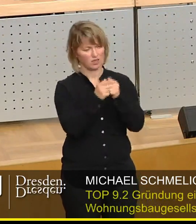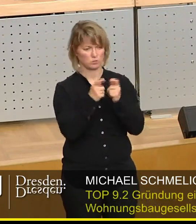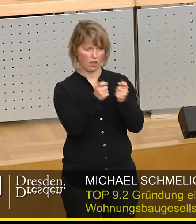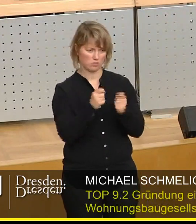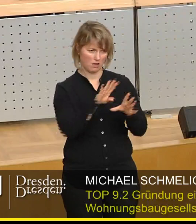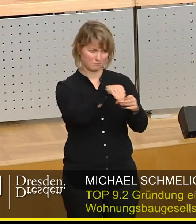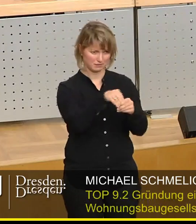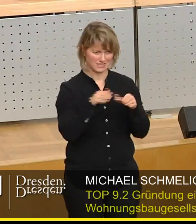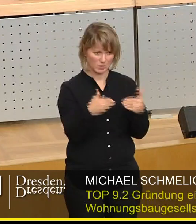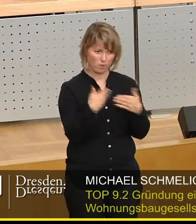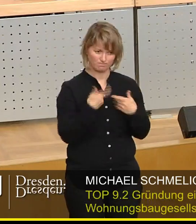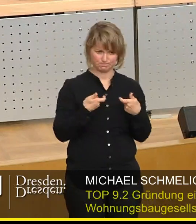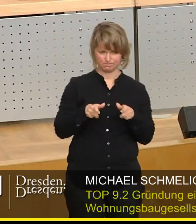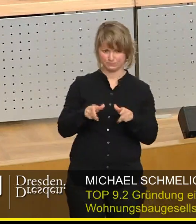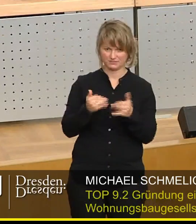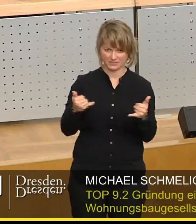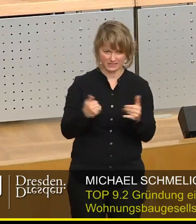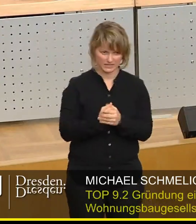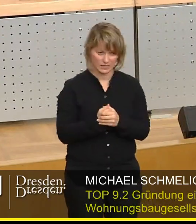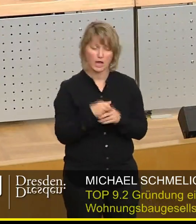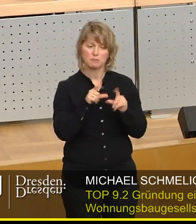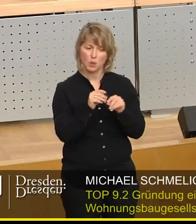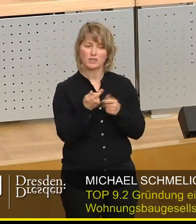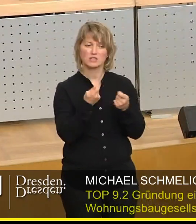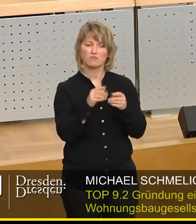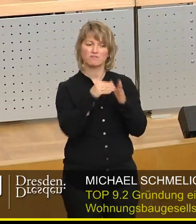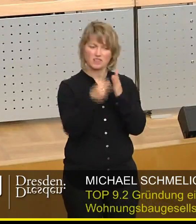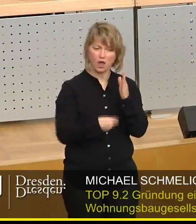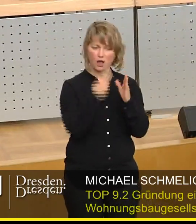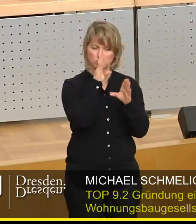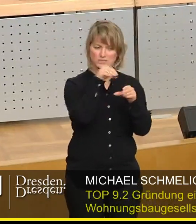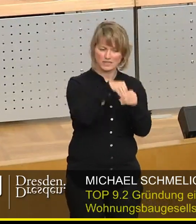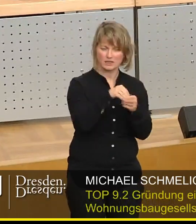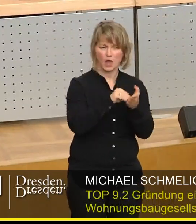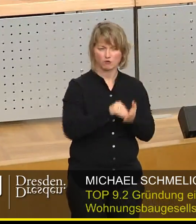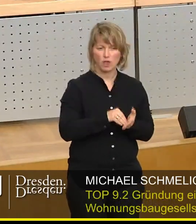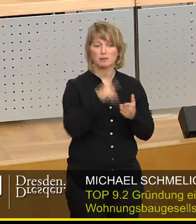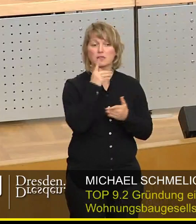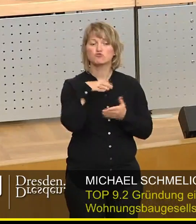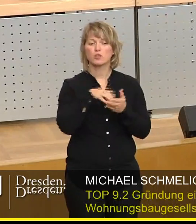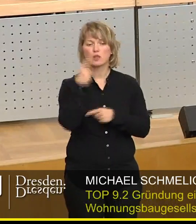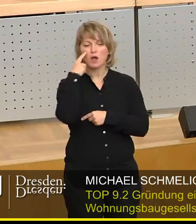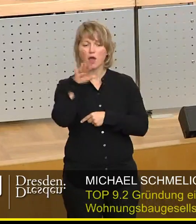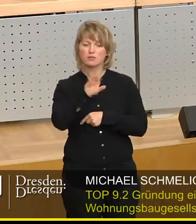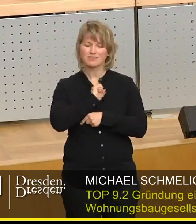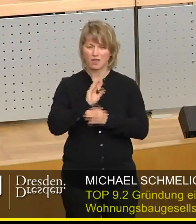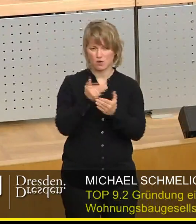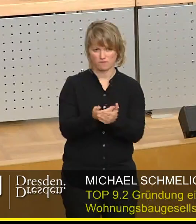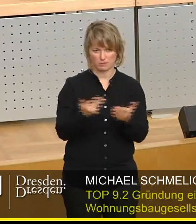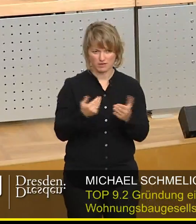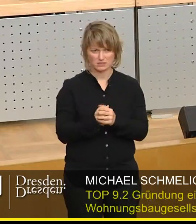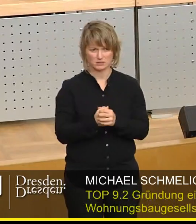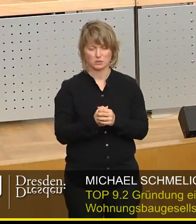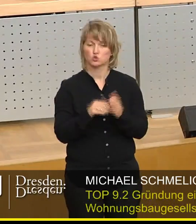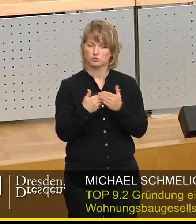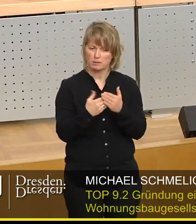getan, wie wir das verhindern können. Nämlich, indem wir in die Gesellschaftsverträge hineinschreiben, welche Aufgaben auch der Stadtrat hat zum Beispiel auch